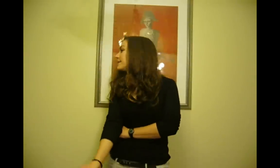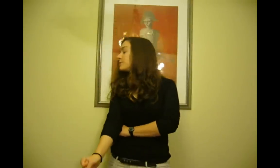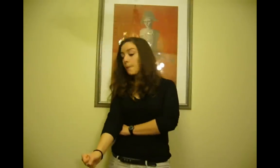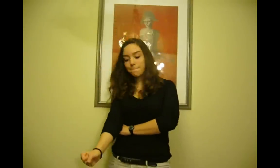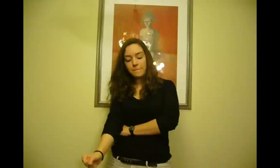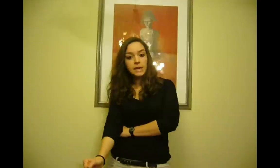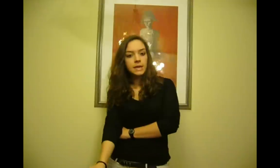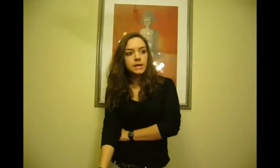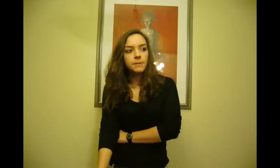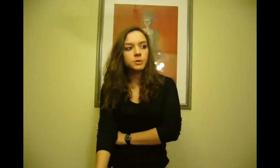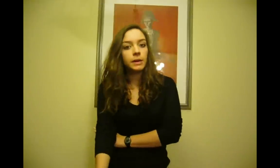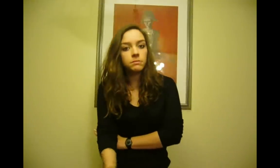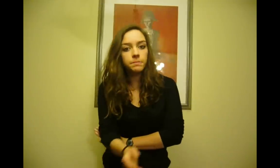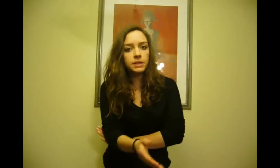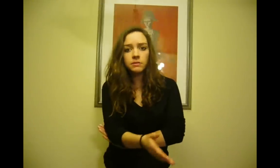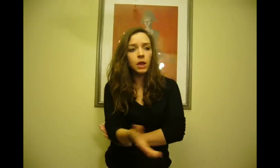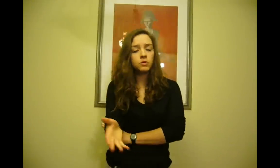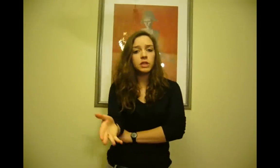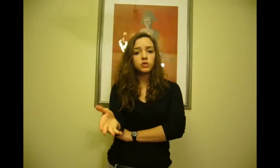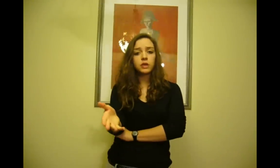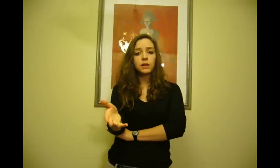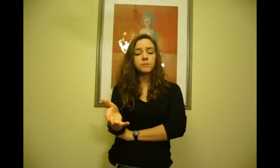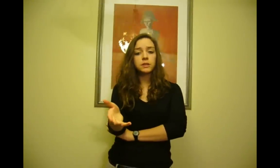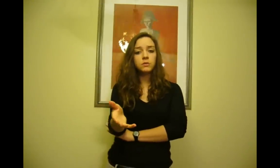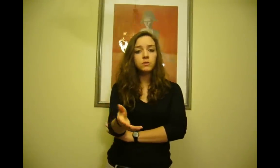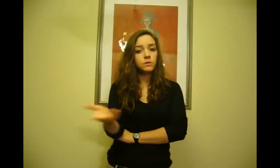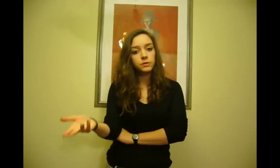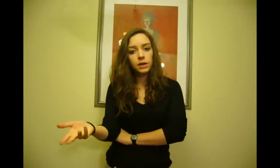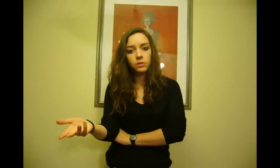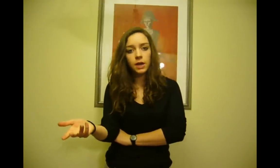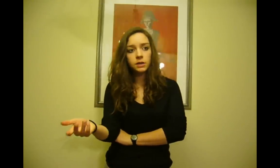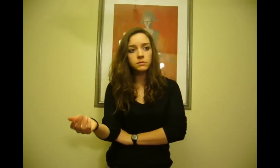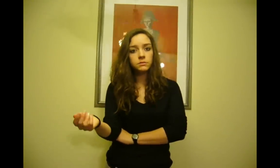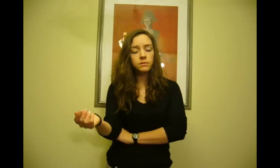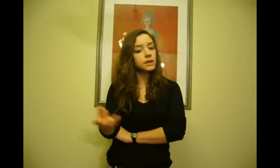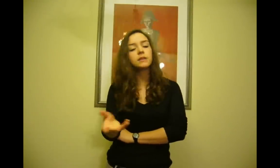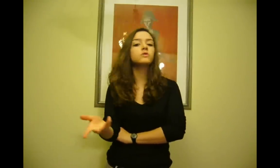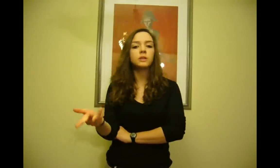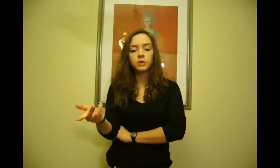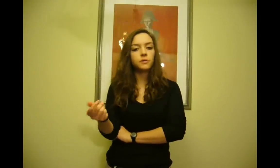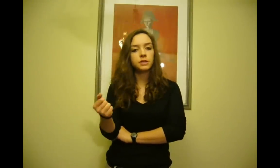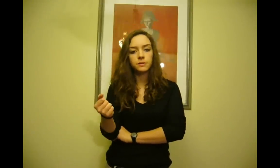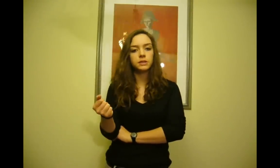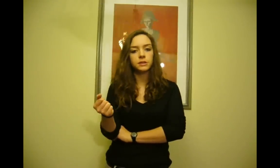difícil. Mas bem, passado alguns dias de estarem lá metidos, voltaram lá e arrancou os animais para basicamente assim.